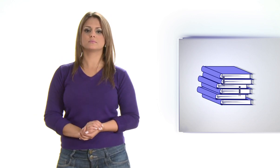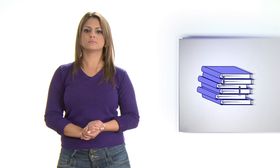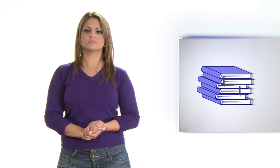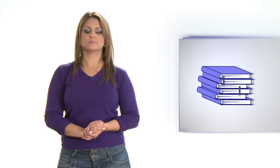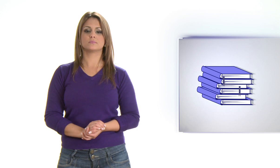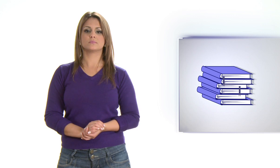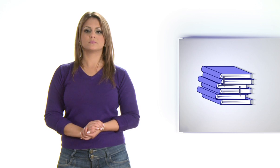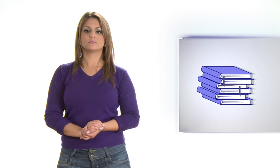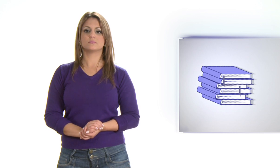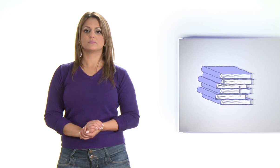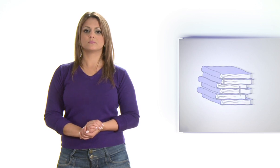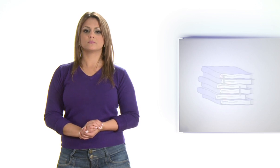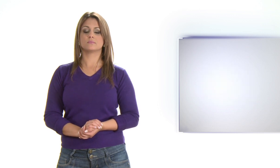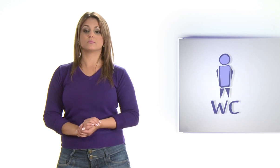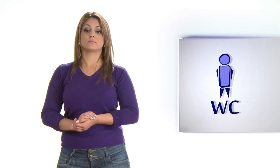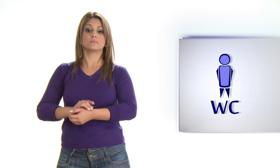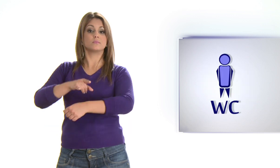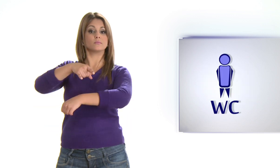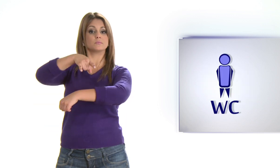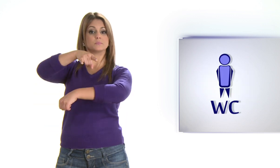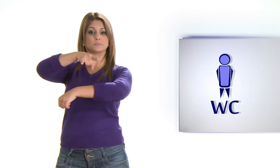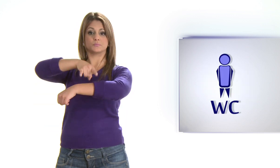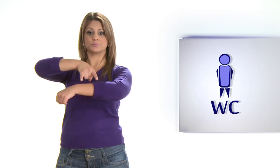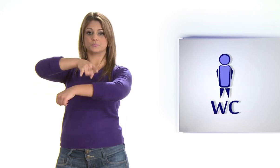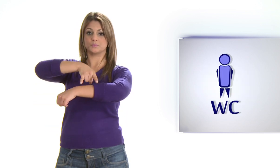Farmácia Banheiro